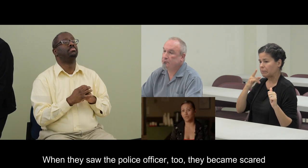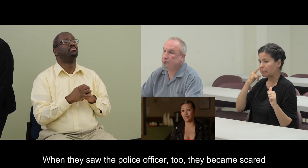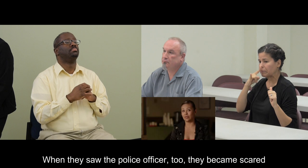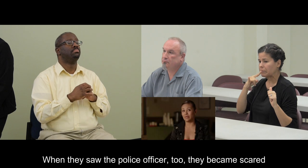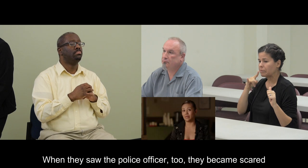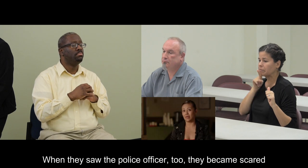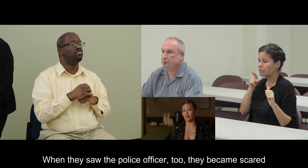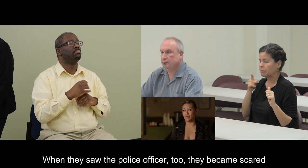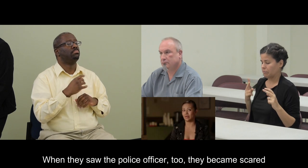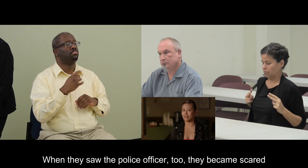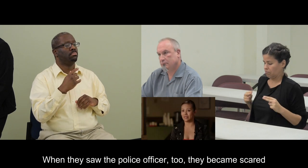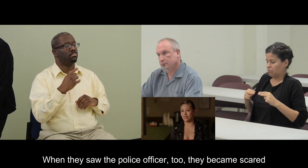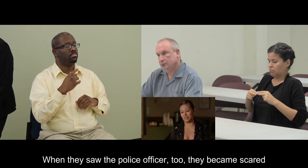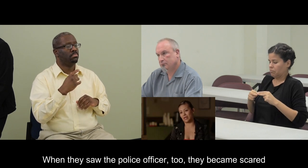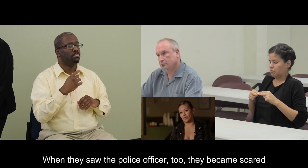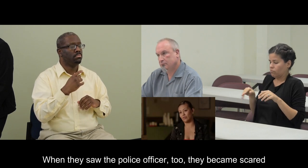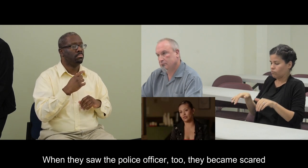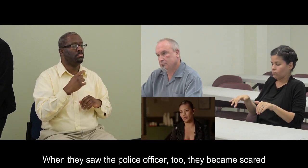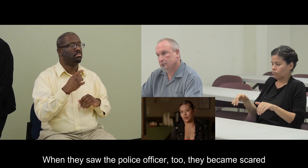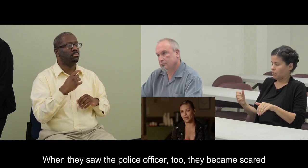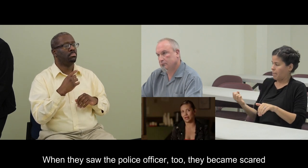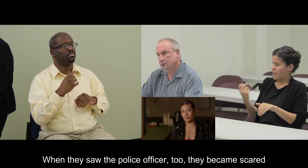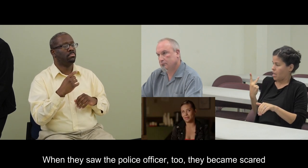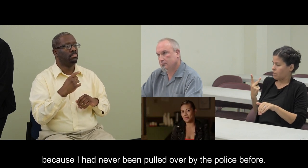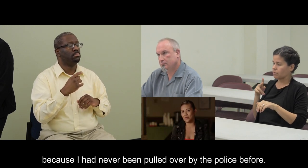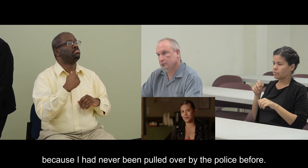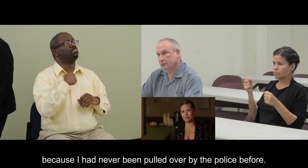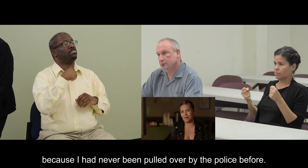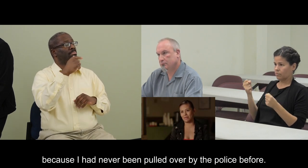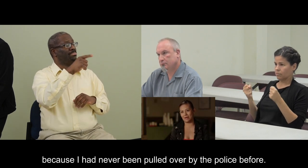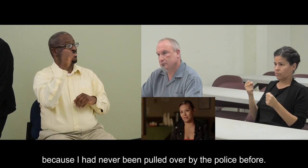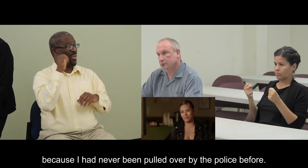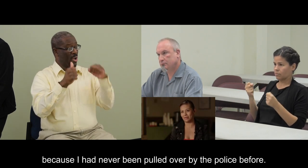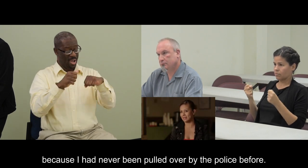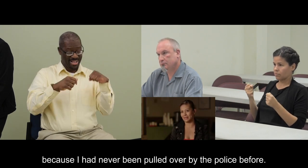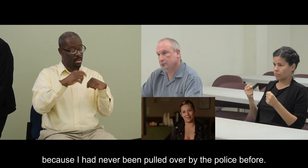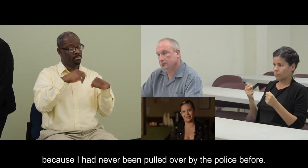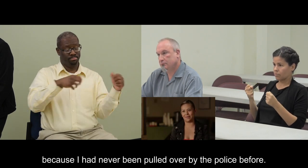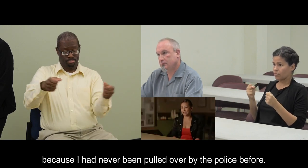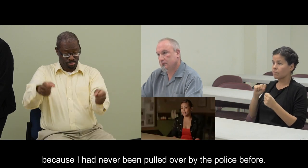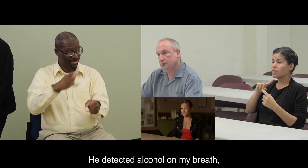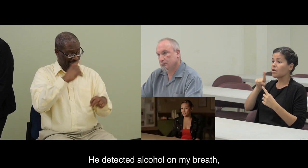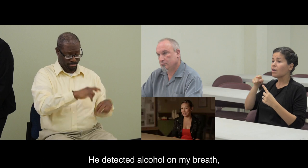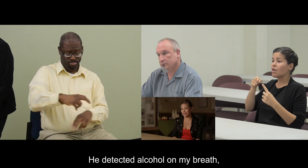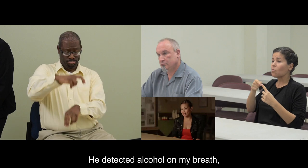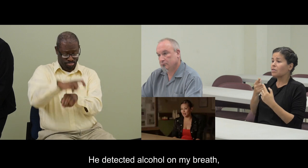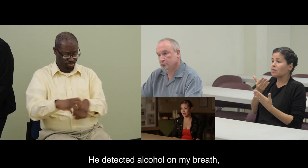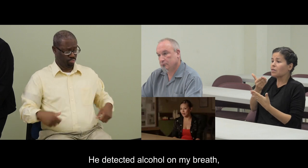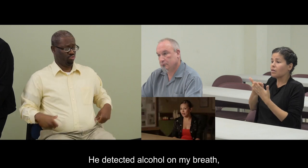Cuando ellos también miraron al policía, se espantaron mucho porque nunca me había parado un policía. Él sintió mi aliento al call